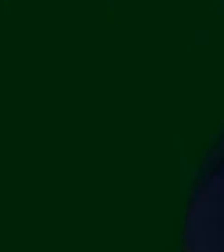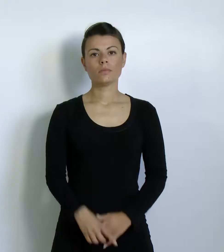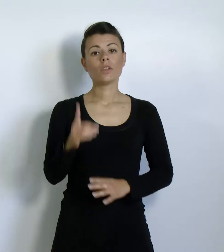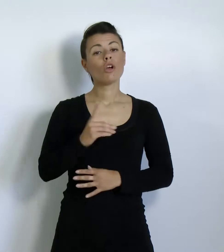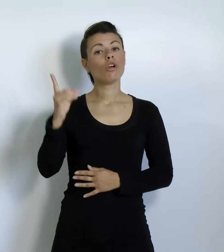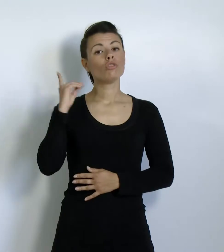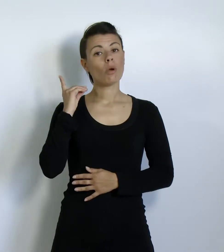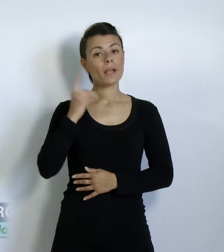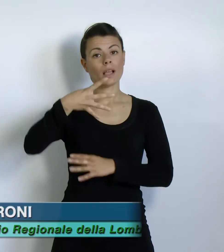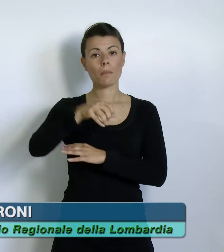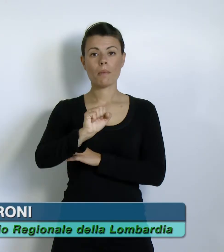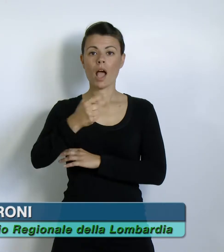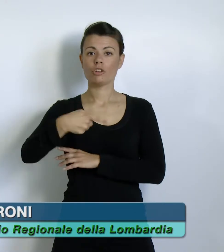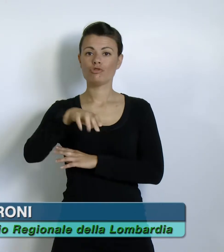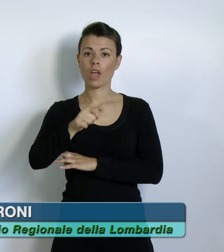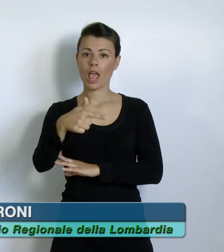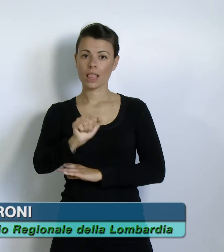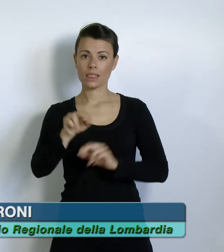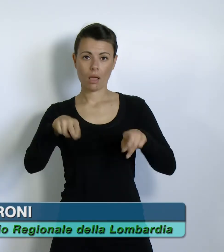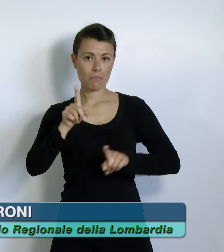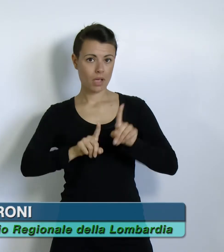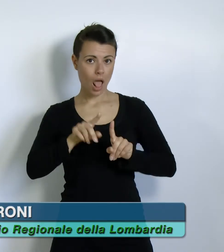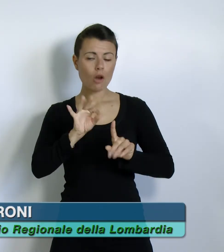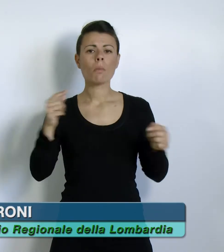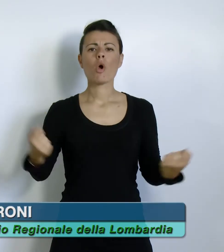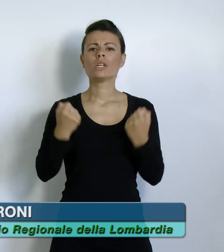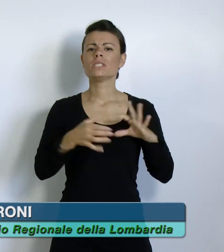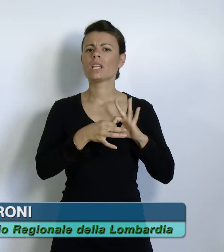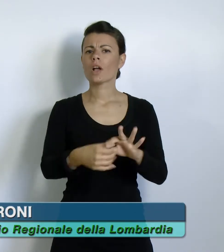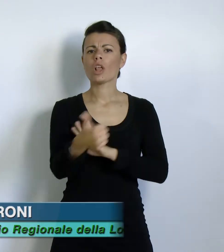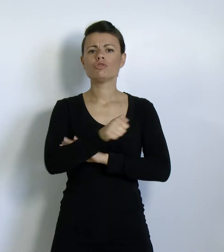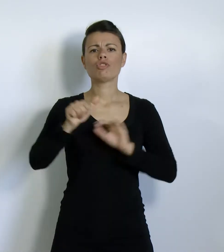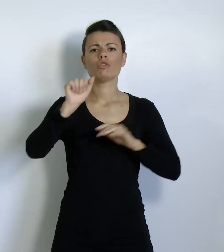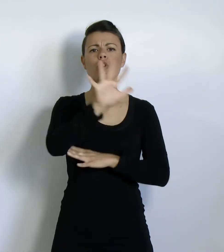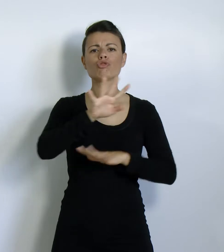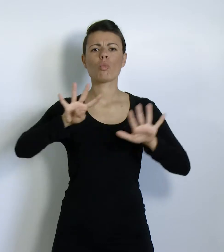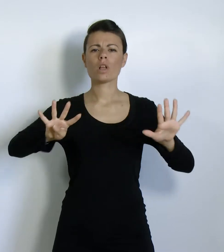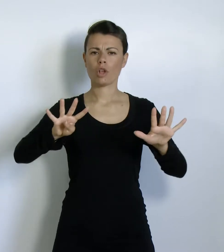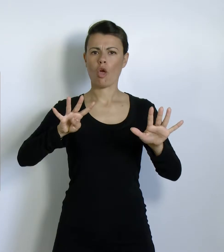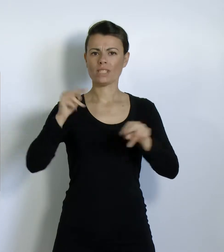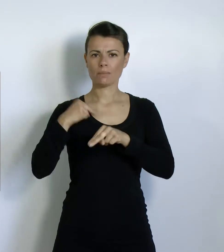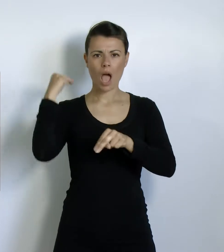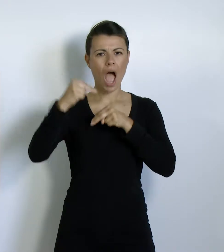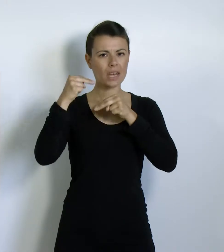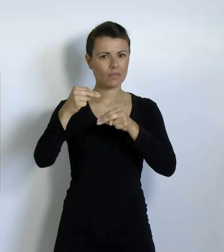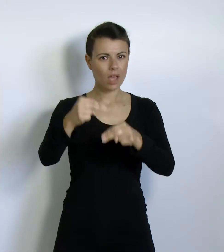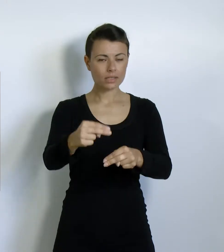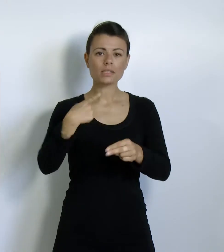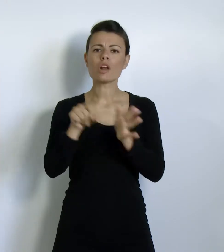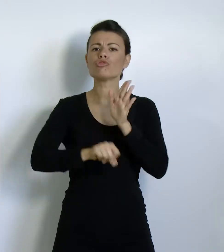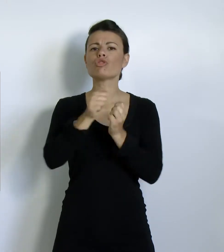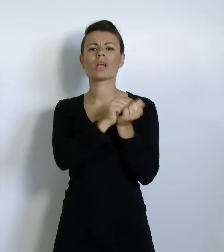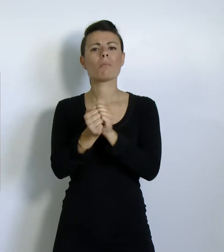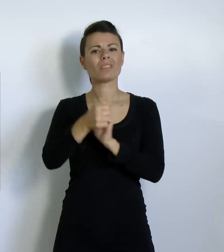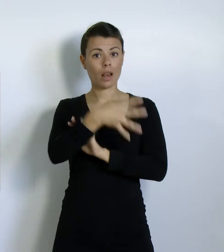Si sono svolte domenica a Magenta nel milanese le iniziative legate al 159esimo anniversario della storica